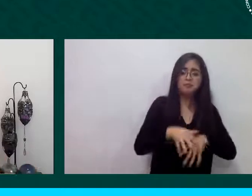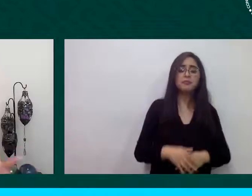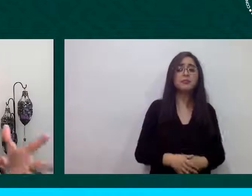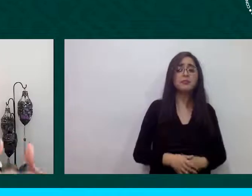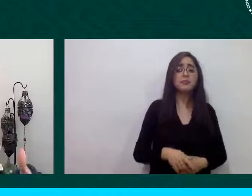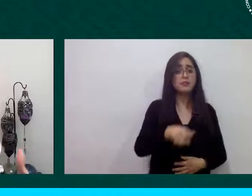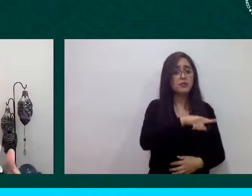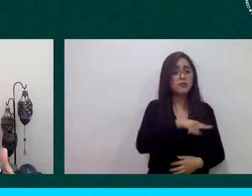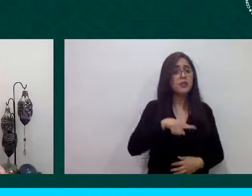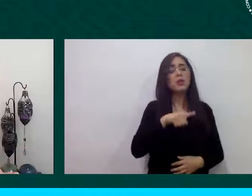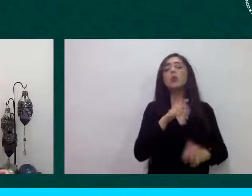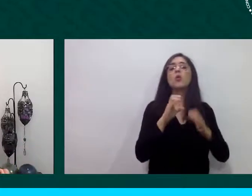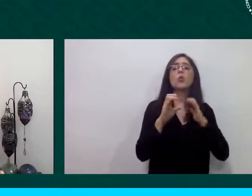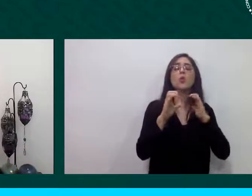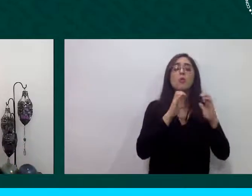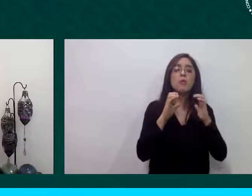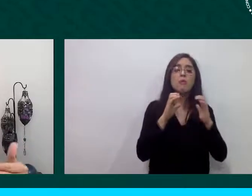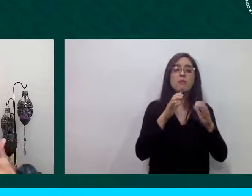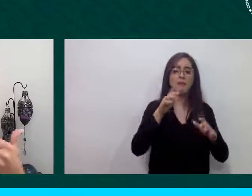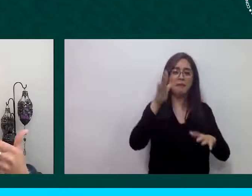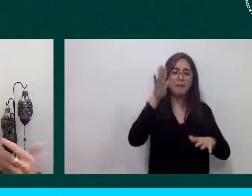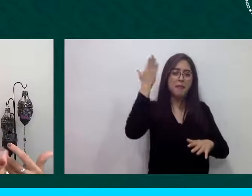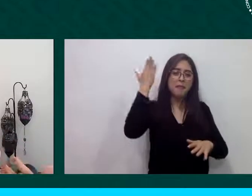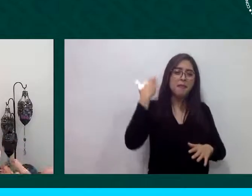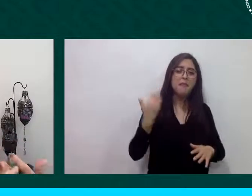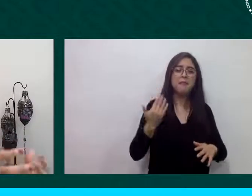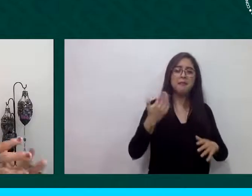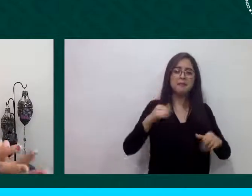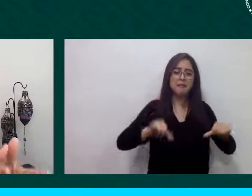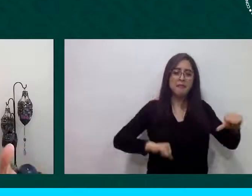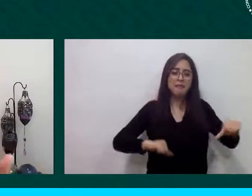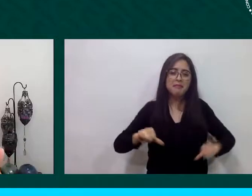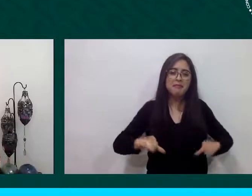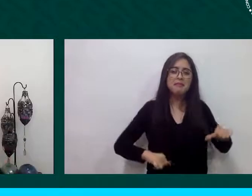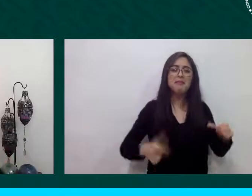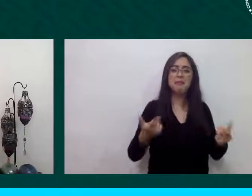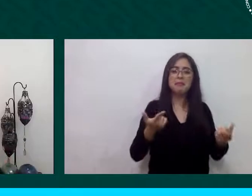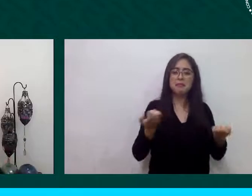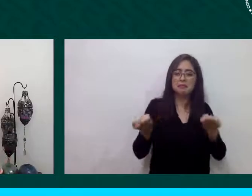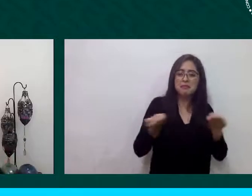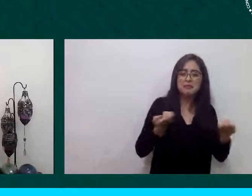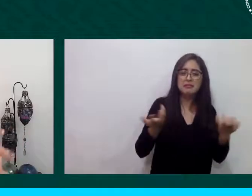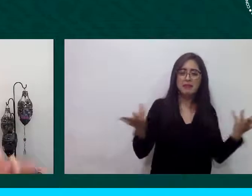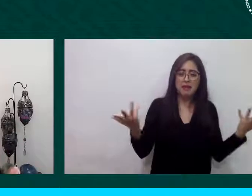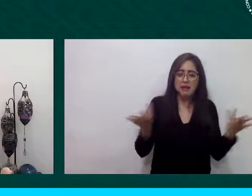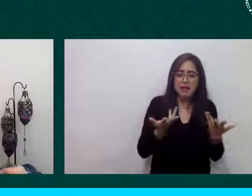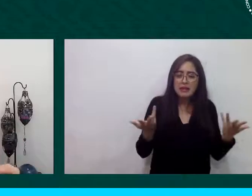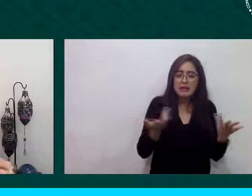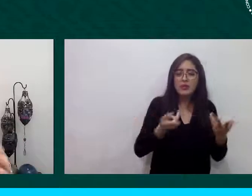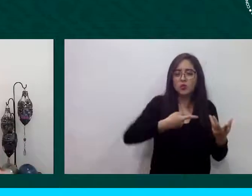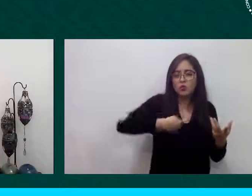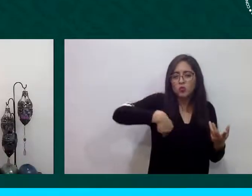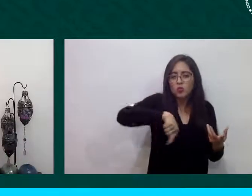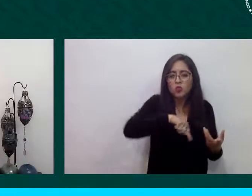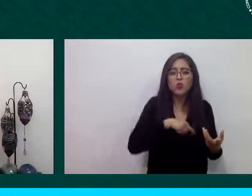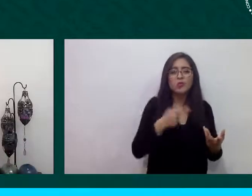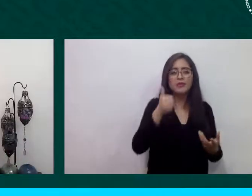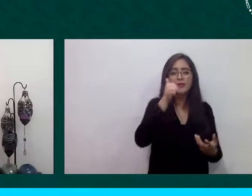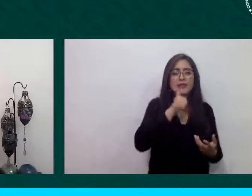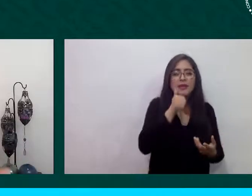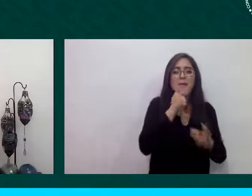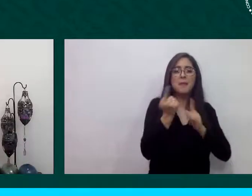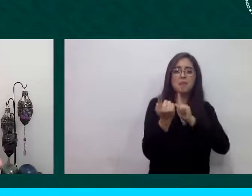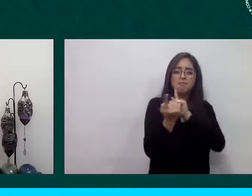actividades físicas que se llevaron a cabo que llevábamos a cabo que tratábamos de acercarnos a plazas públicas a centros